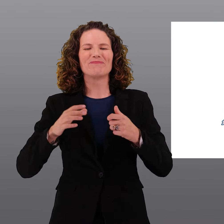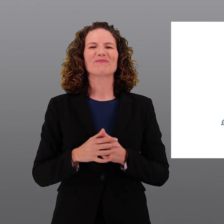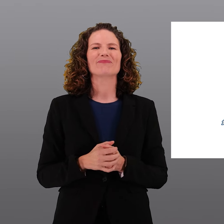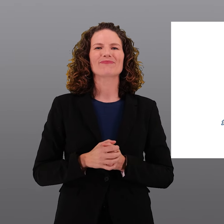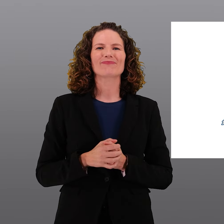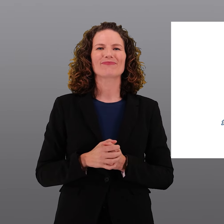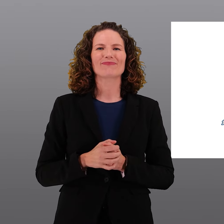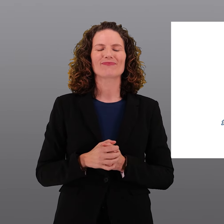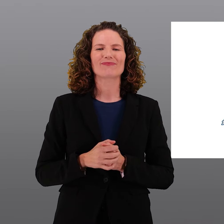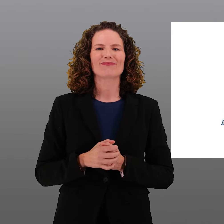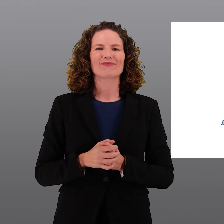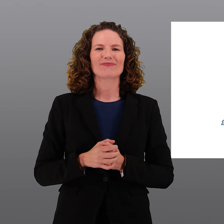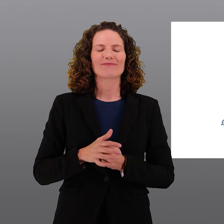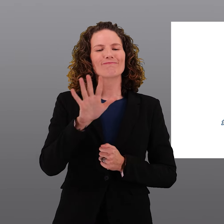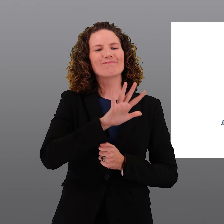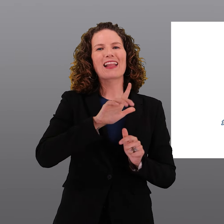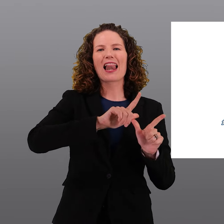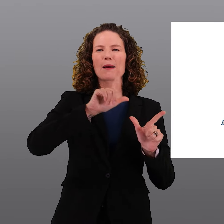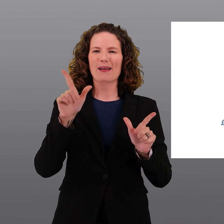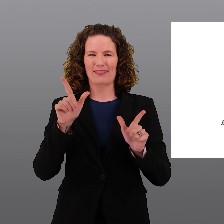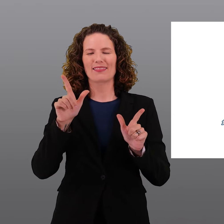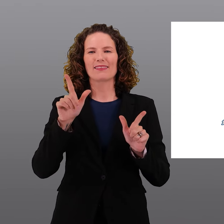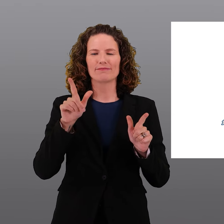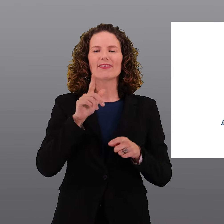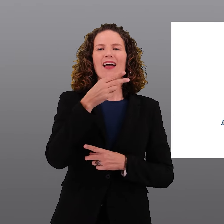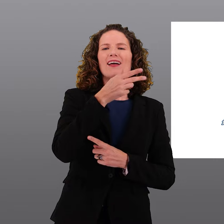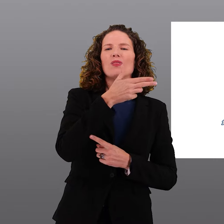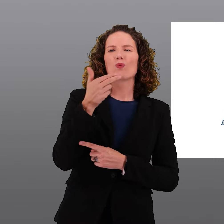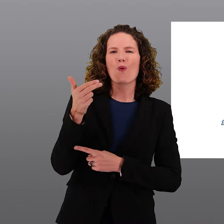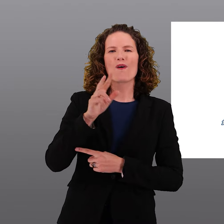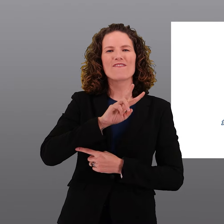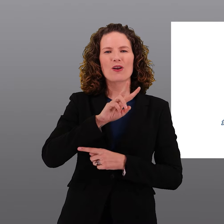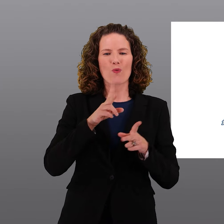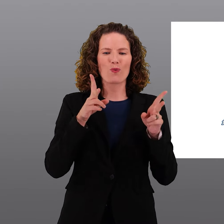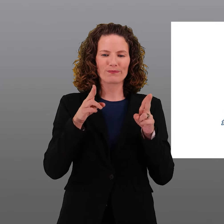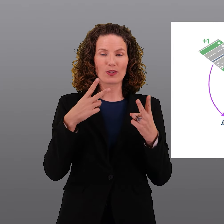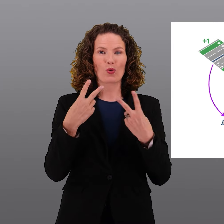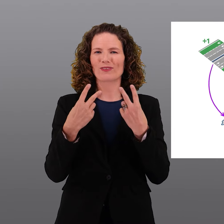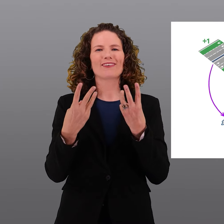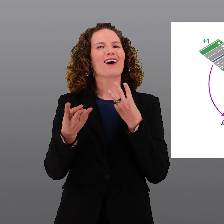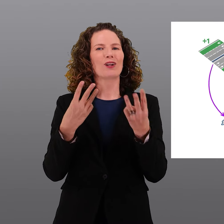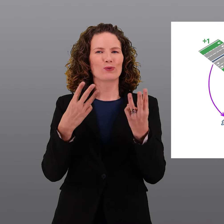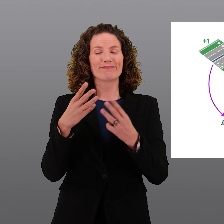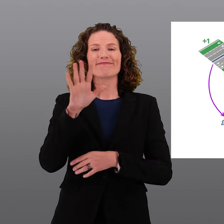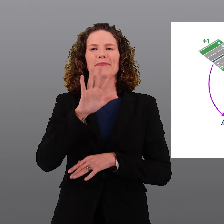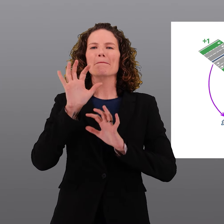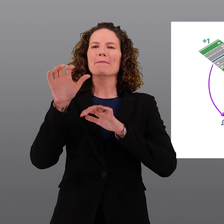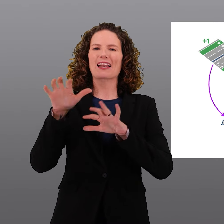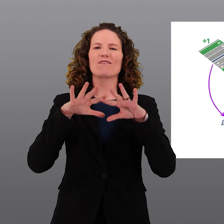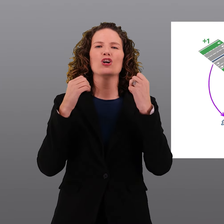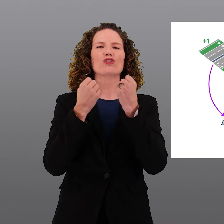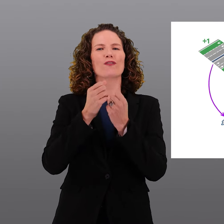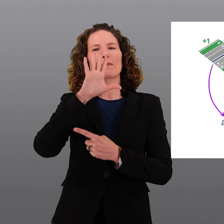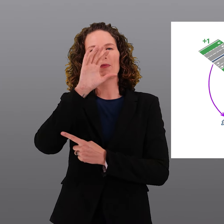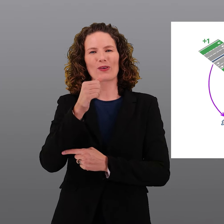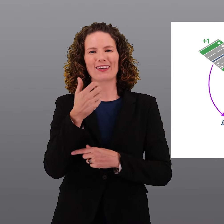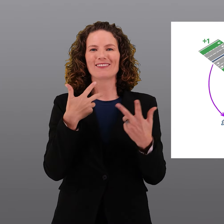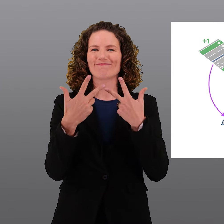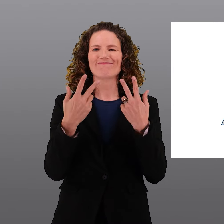élargie d'une voie dans chaque direction sur trois tronçons. Dans la région lémanique entre Levengeron et Nyon, dans la région de Berne entre